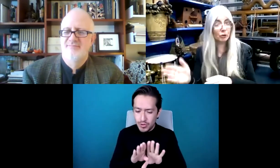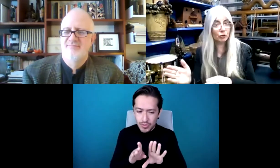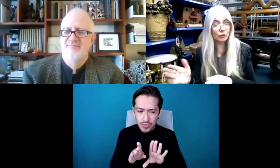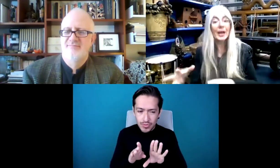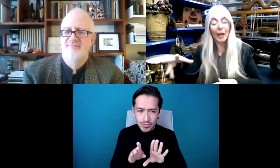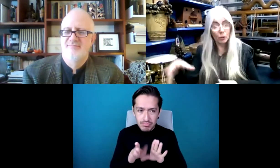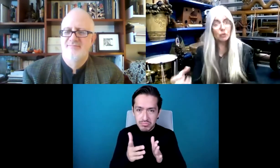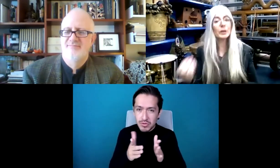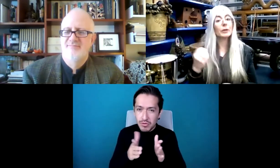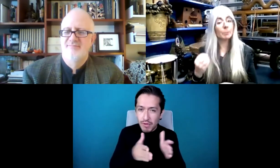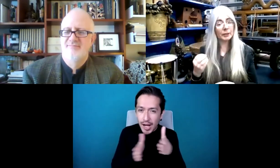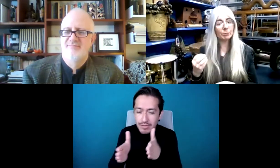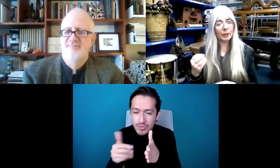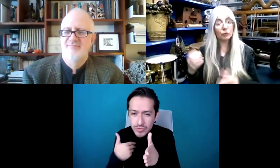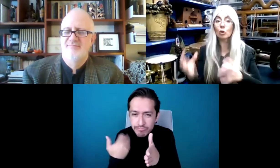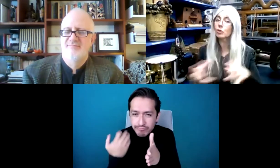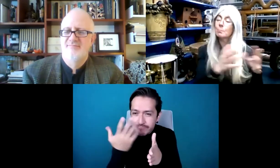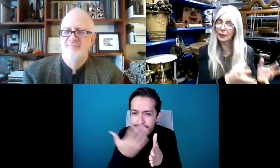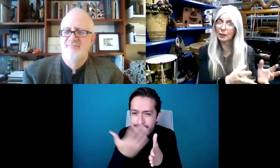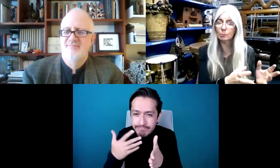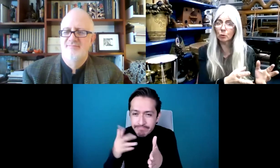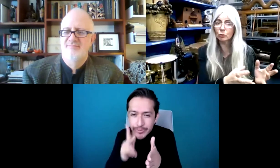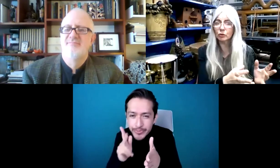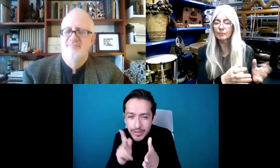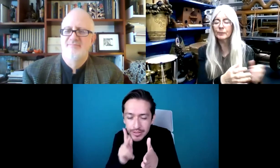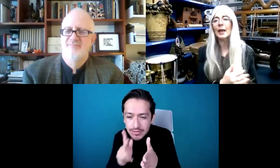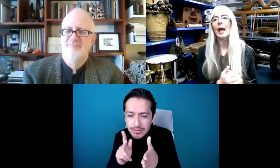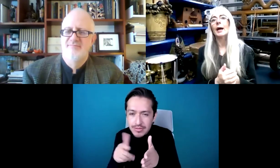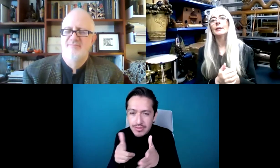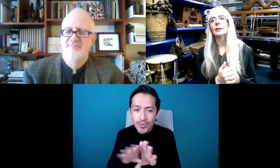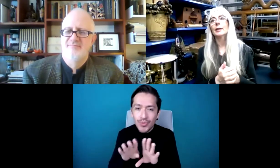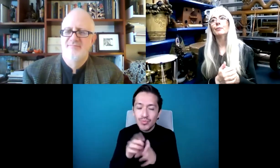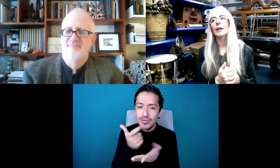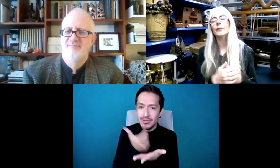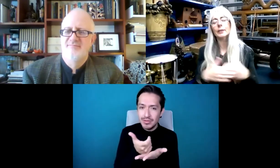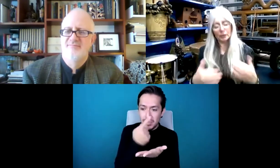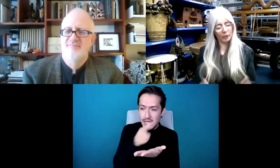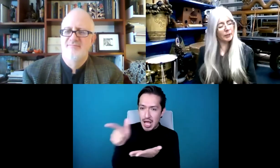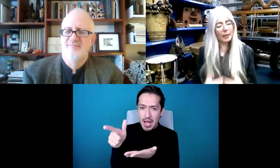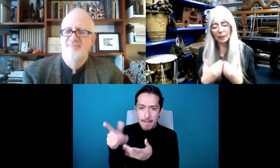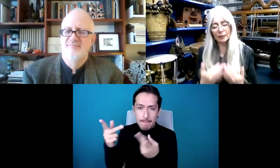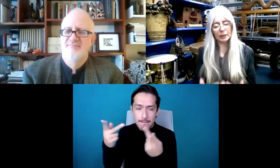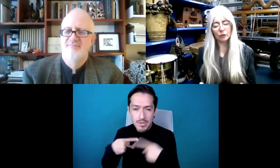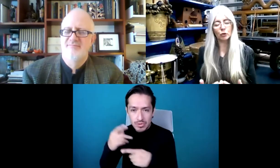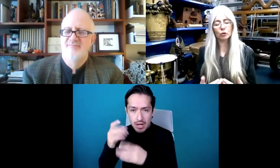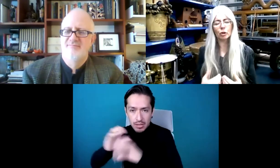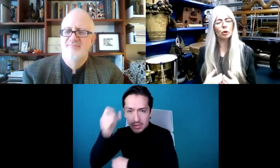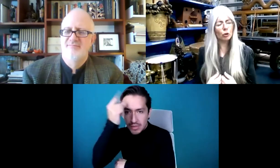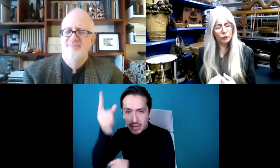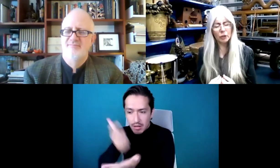que explorar. ¿Cómo comisionas? ¿Cómo obtienes el dinero para pagarle al compositor? Y